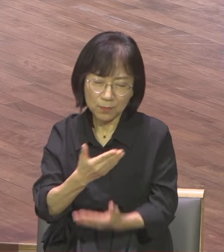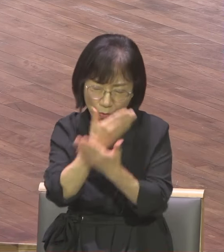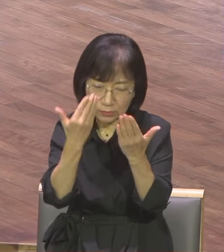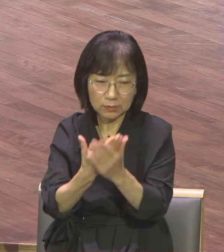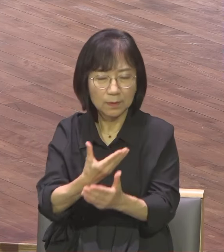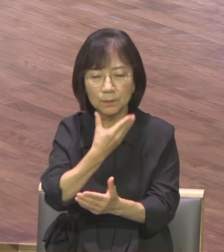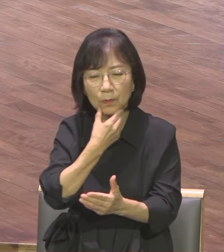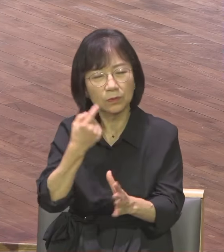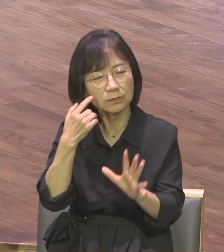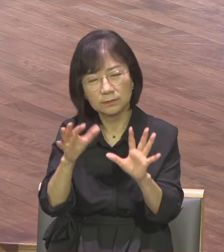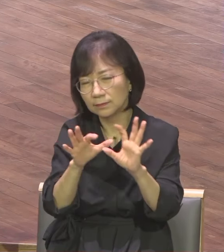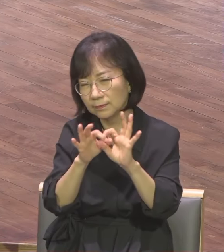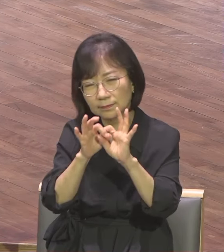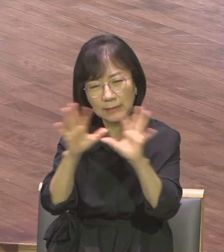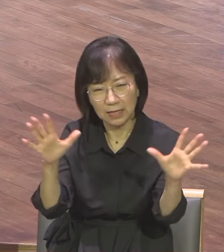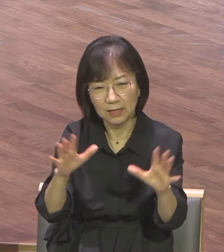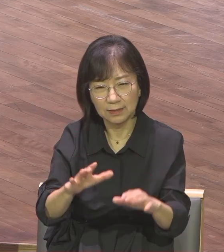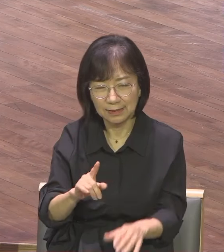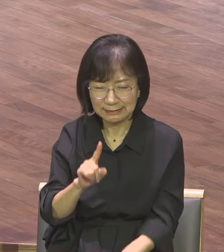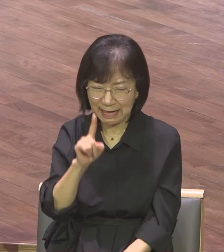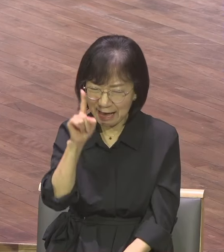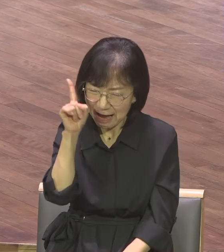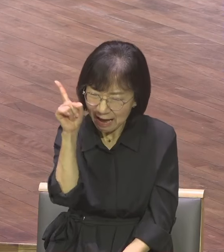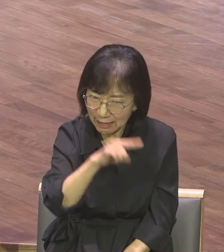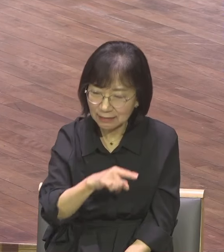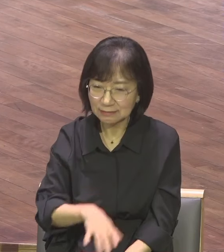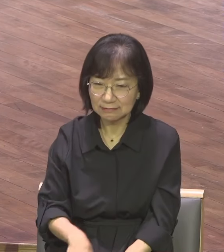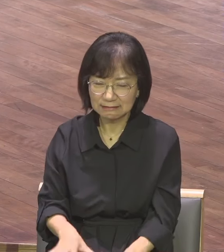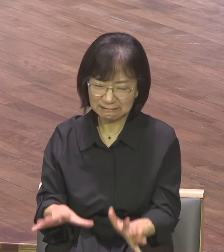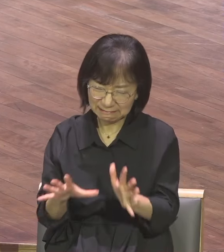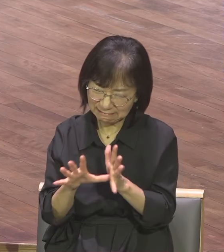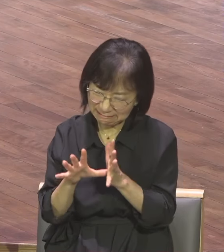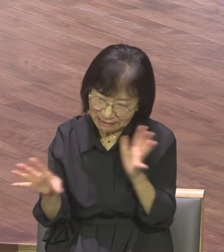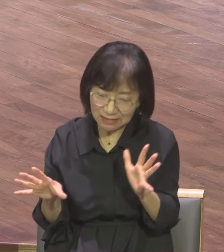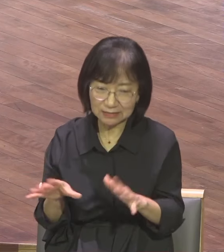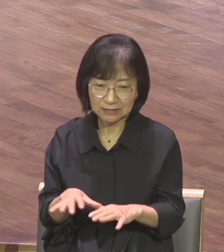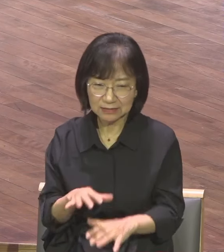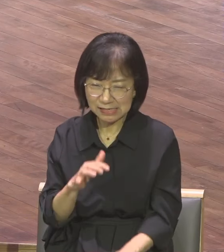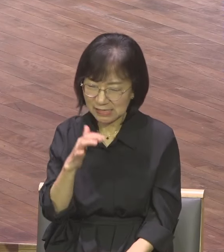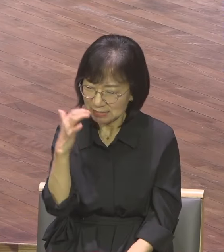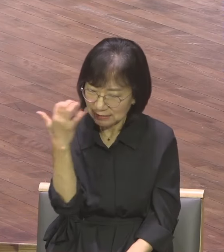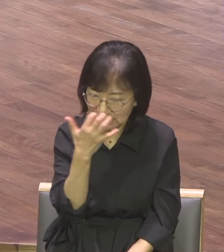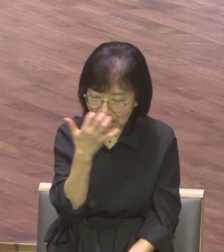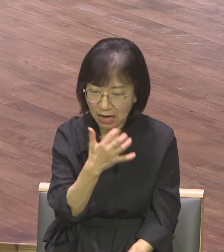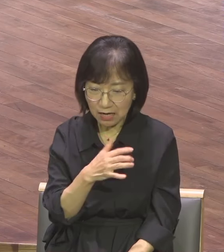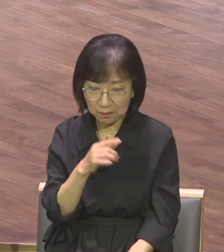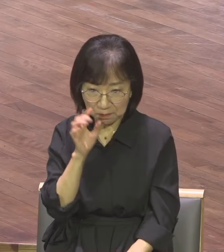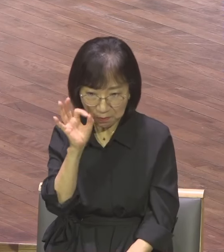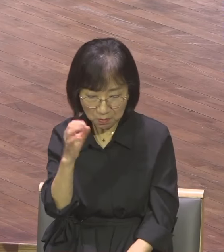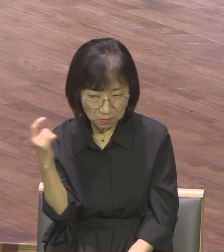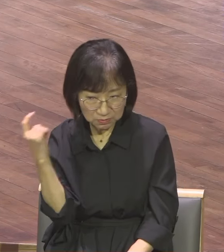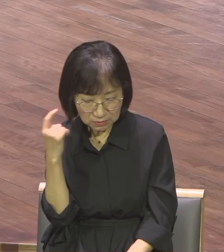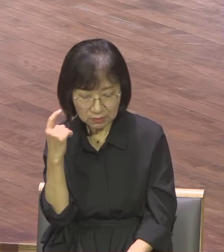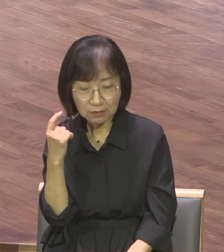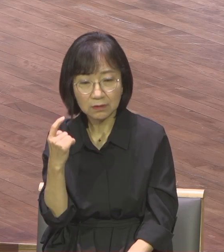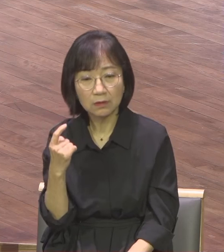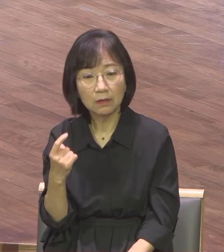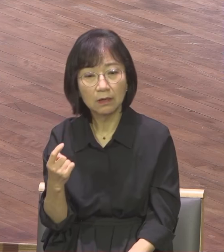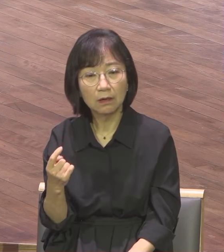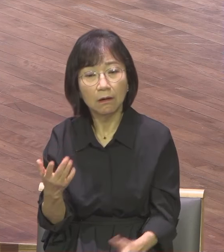너무도 악하고 너무도 폐역하고 너무도 음란한 것들을 보고 듣는다면 우리의 후대들이 어떻게